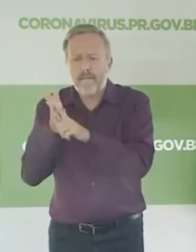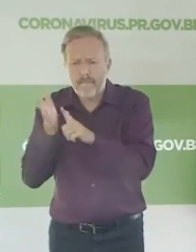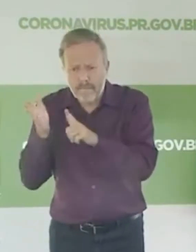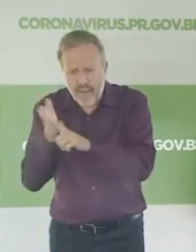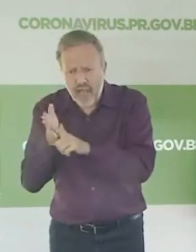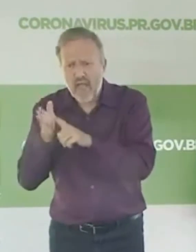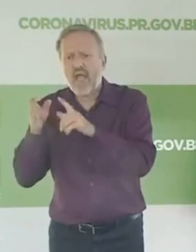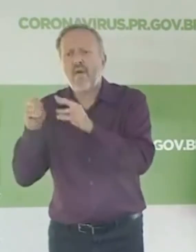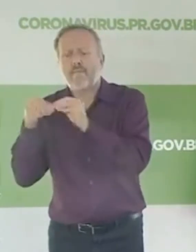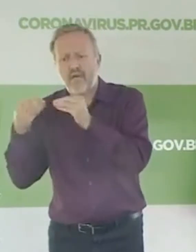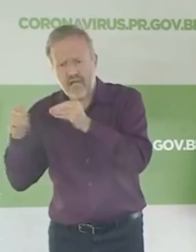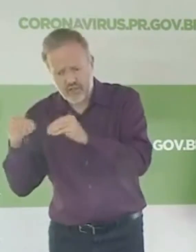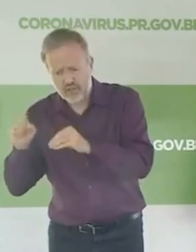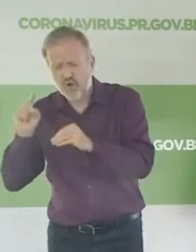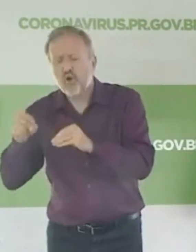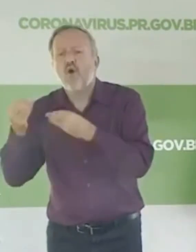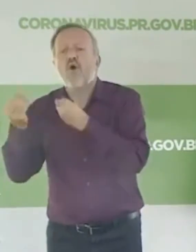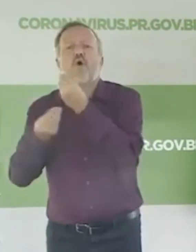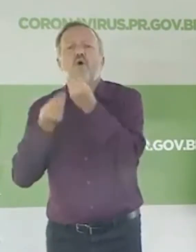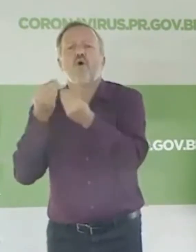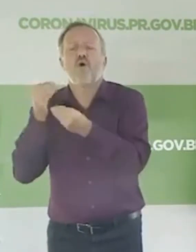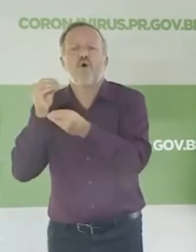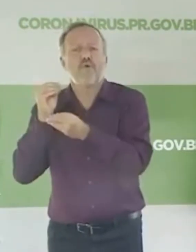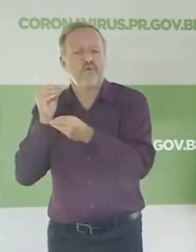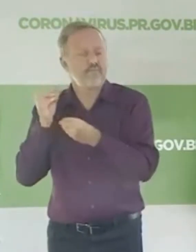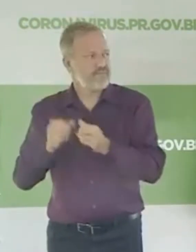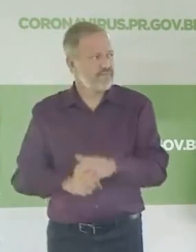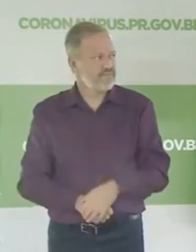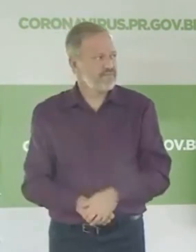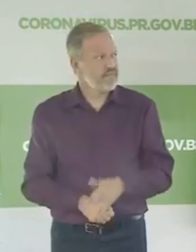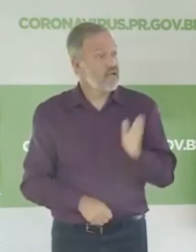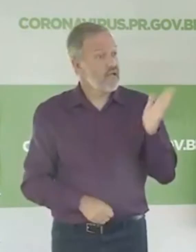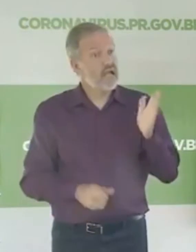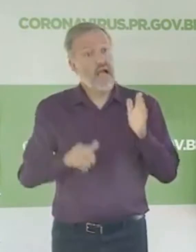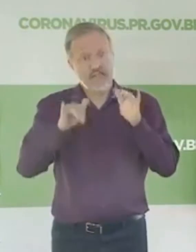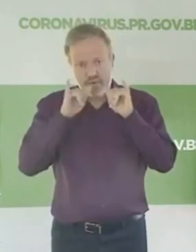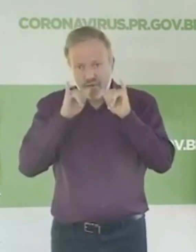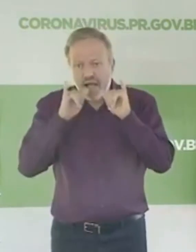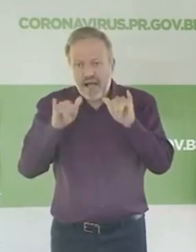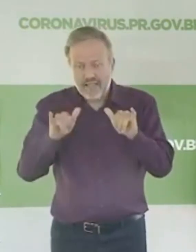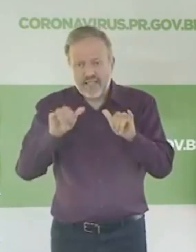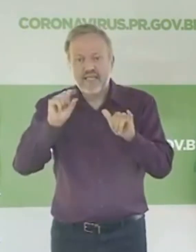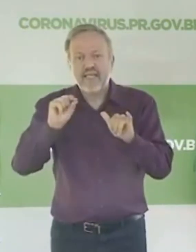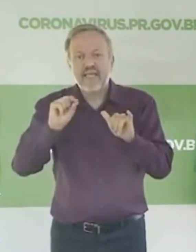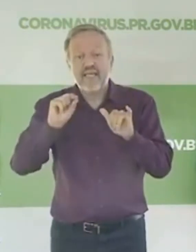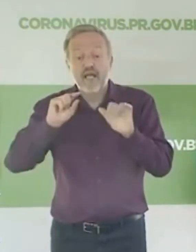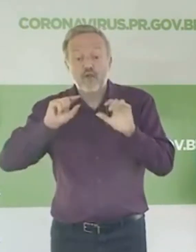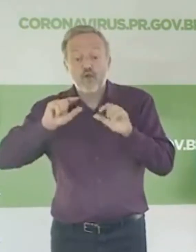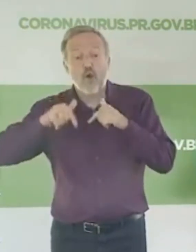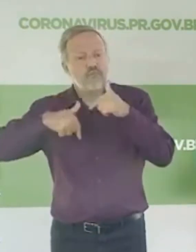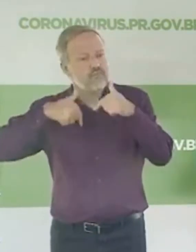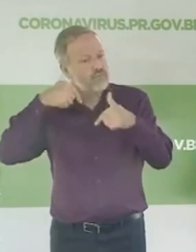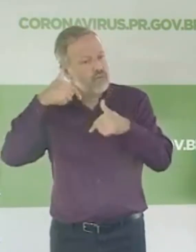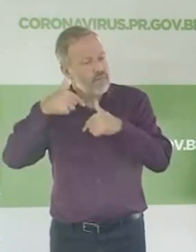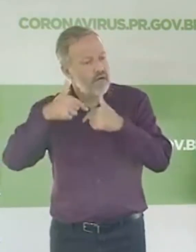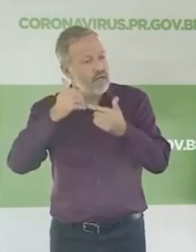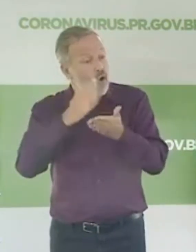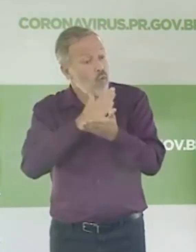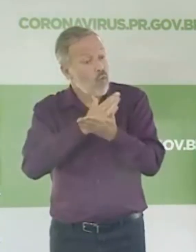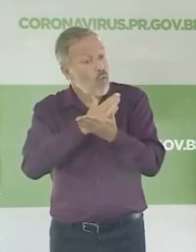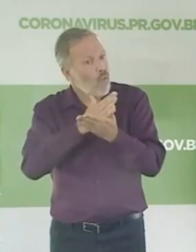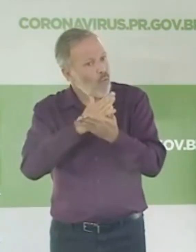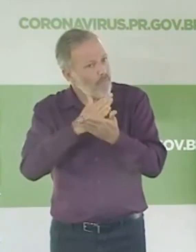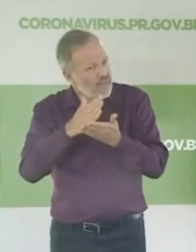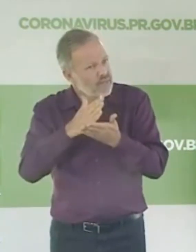para esse público? É isso que nós apresentamos aqui hoje, né? É importante registrar que todo o nosso foco de trabalho, desde o início dessa crise,